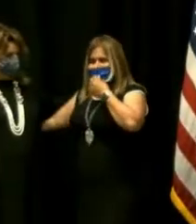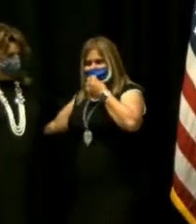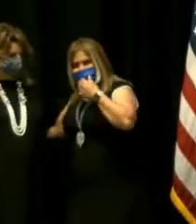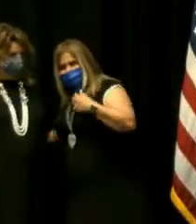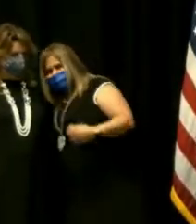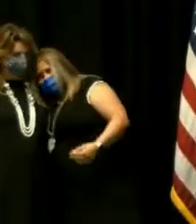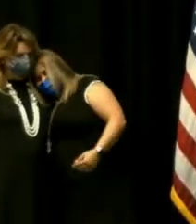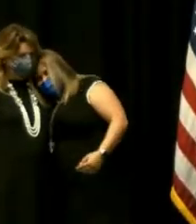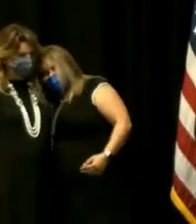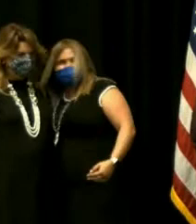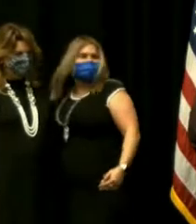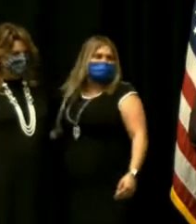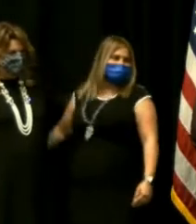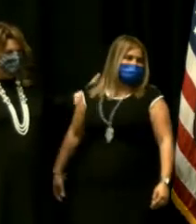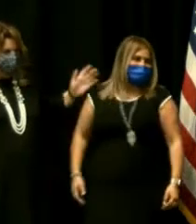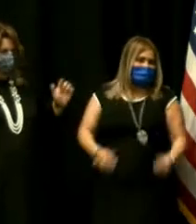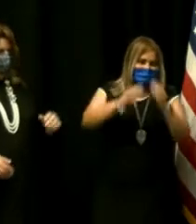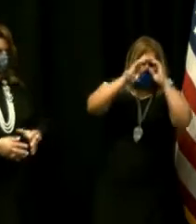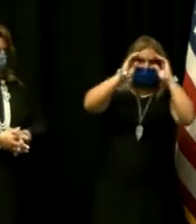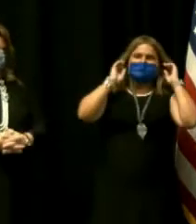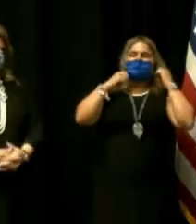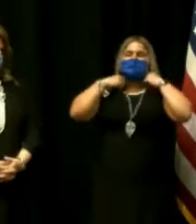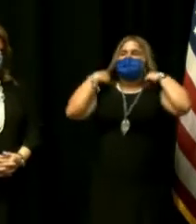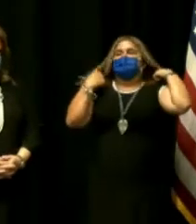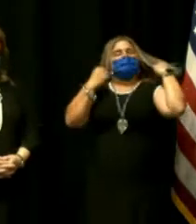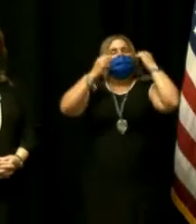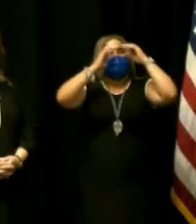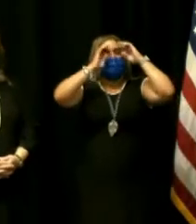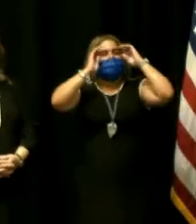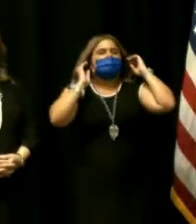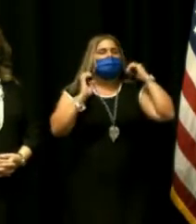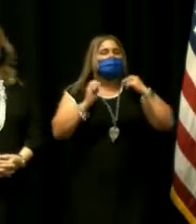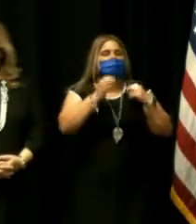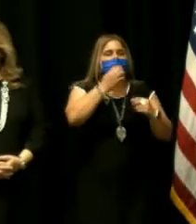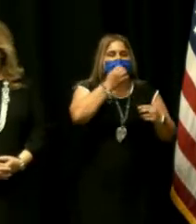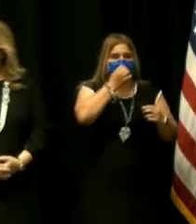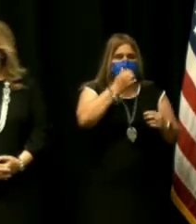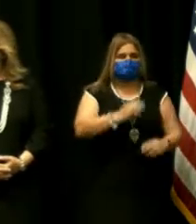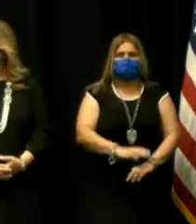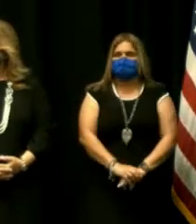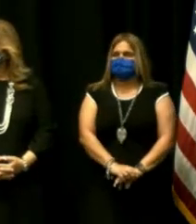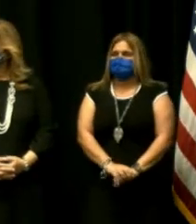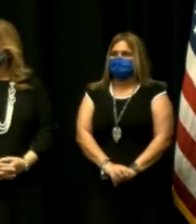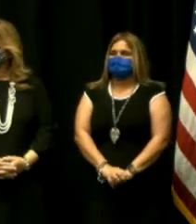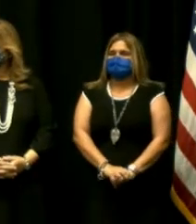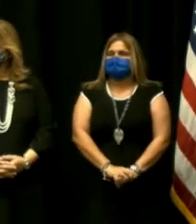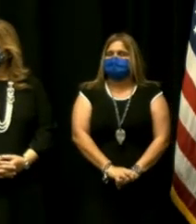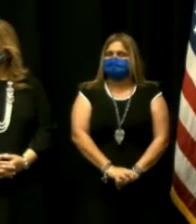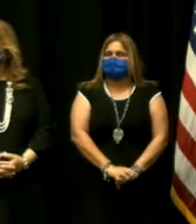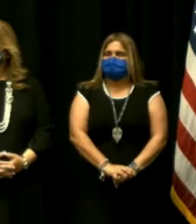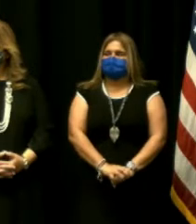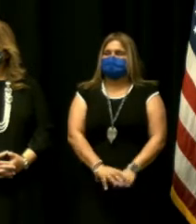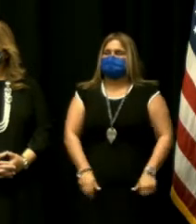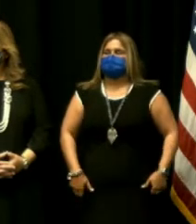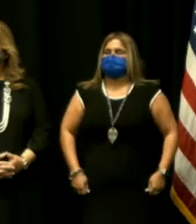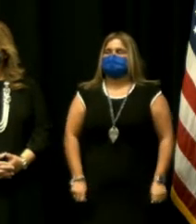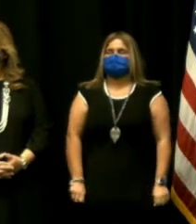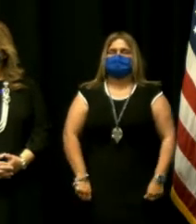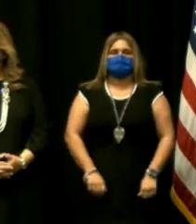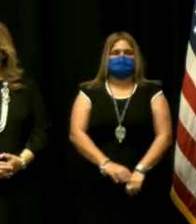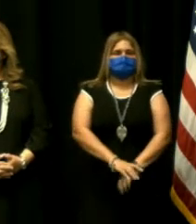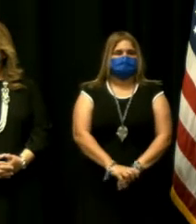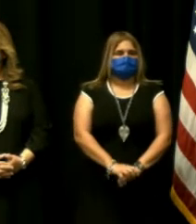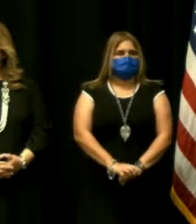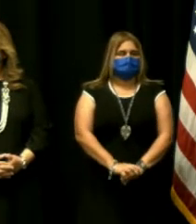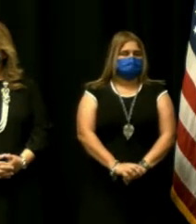Ahora procedemos a contestar sus preguntas. Bien, vamos a comenzar con una ronda de preguntas solo del tema y